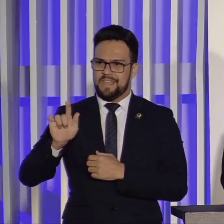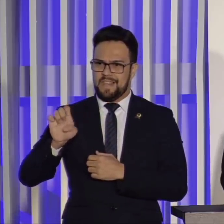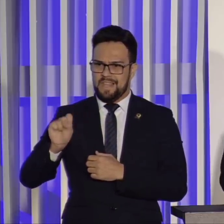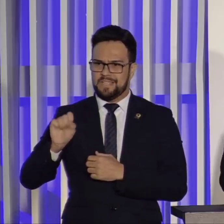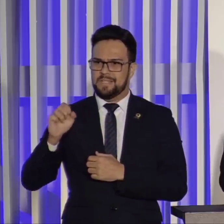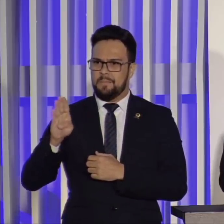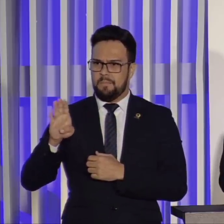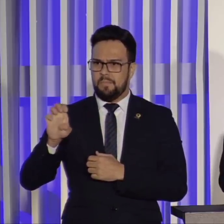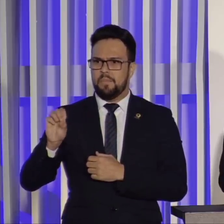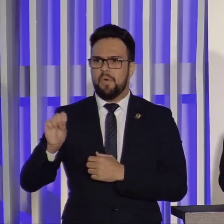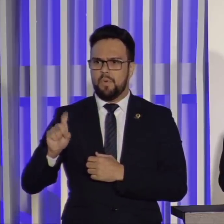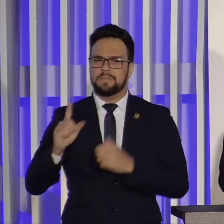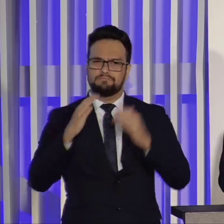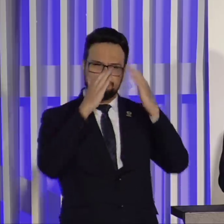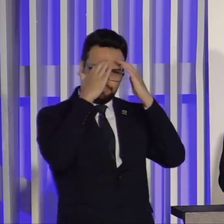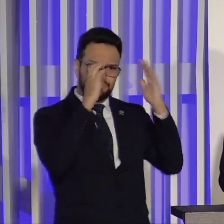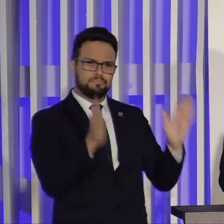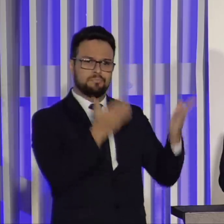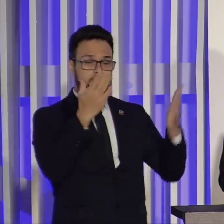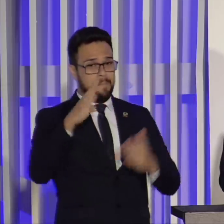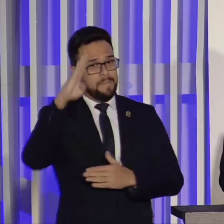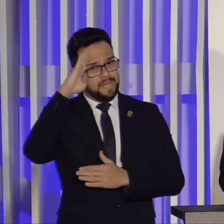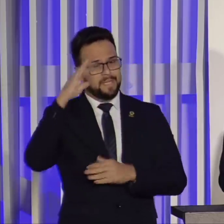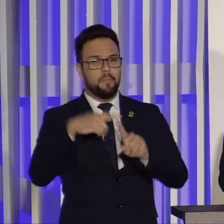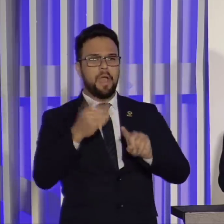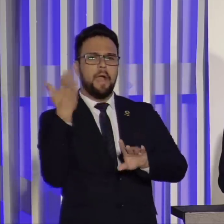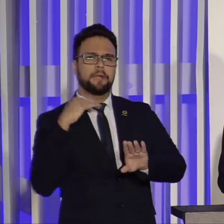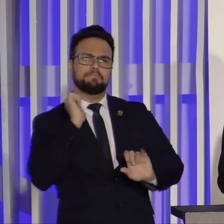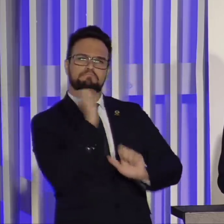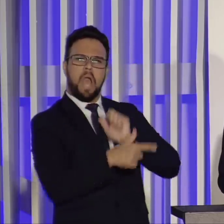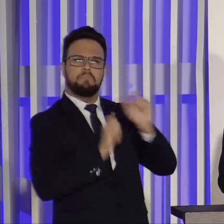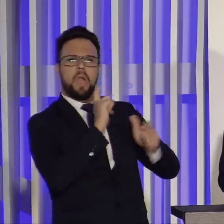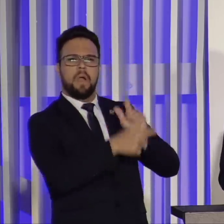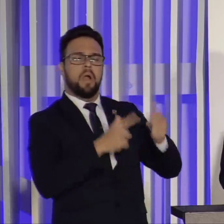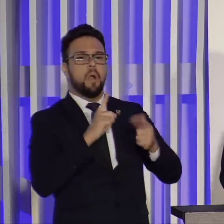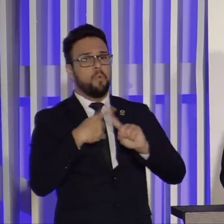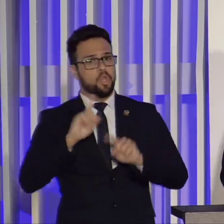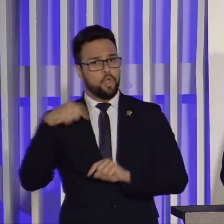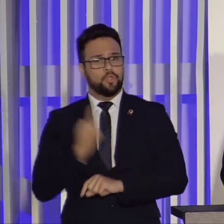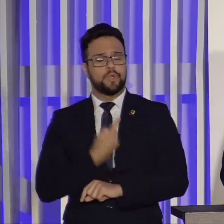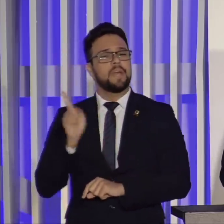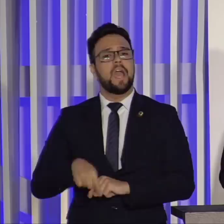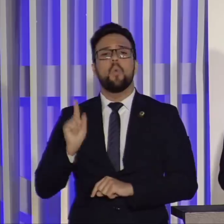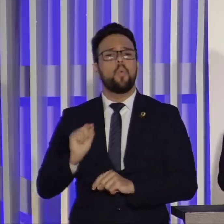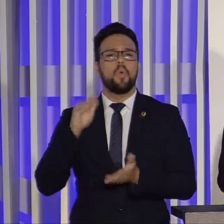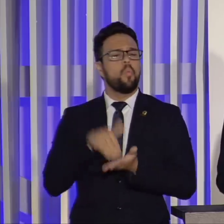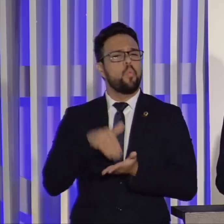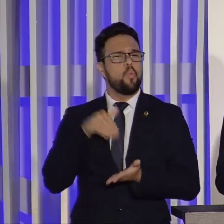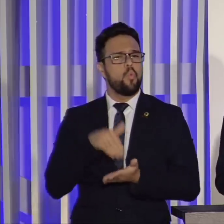até pouco tempo. E por que a classe militar era tão atacada? Porque nós éramos e somos o último